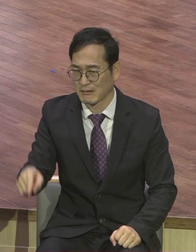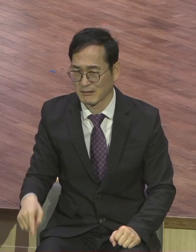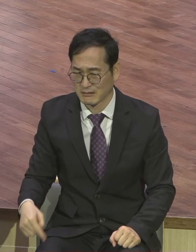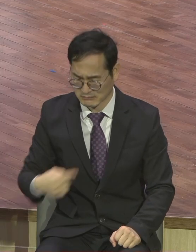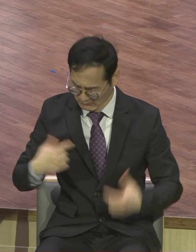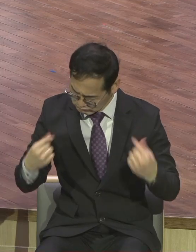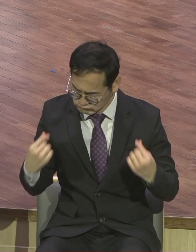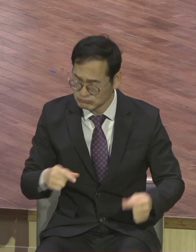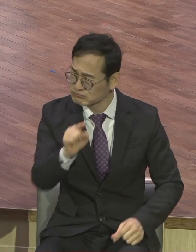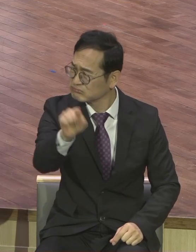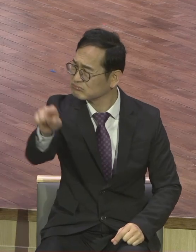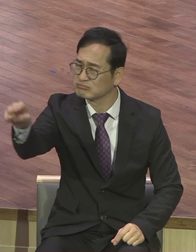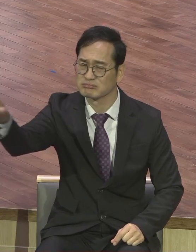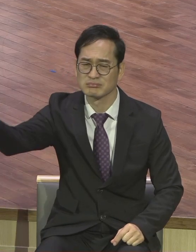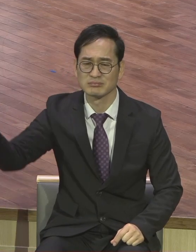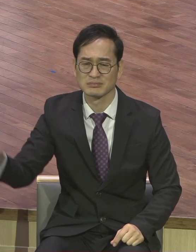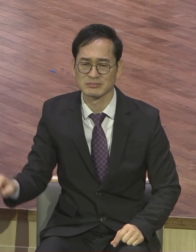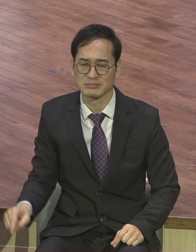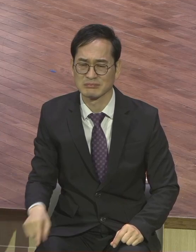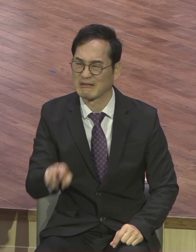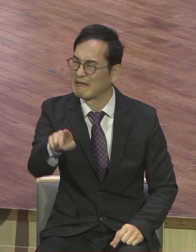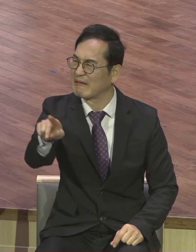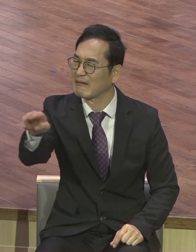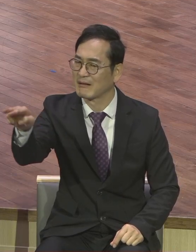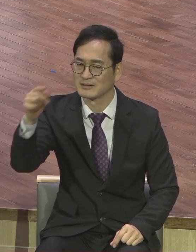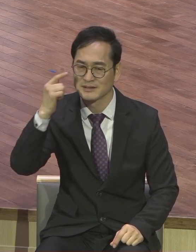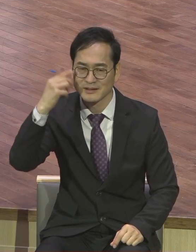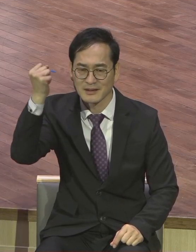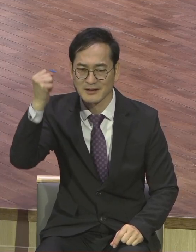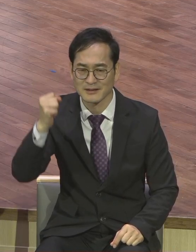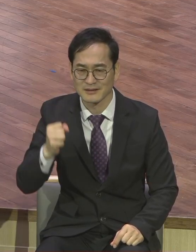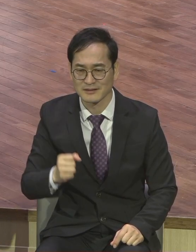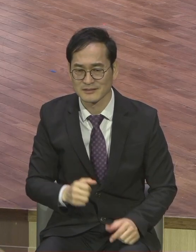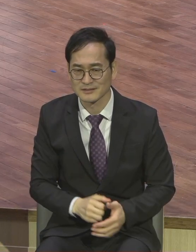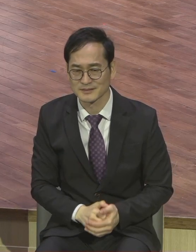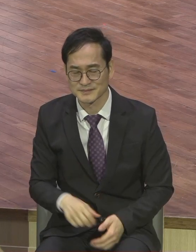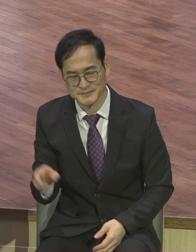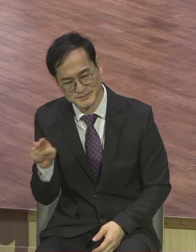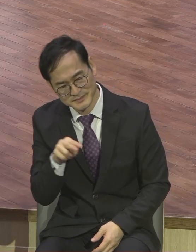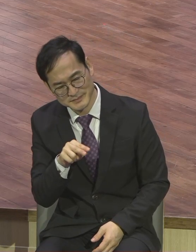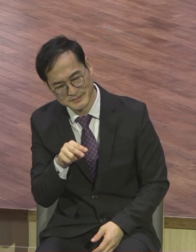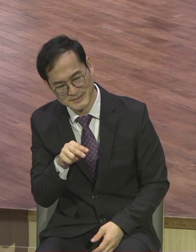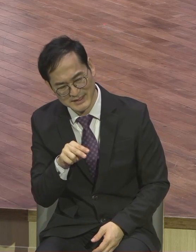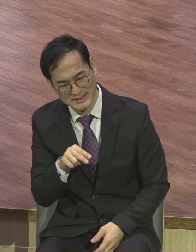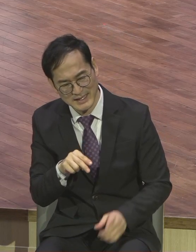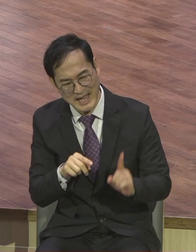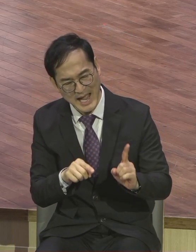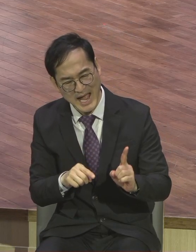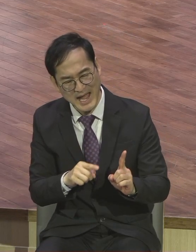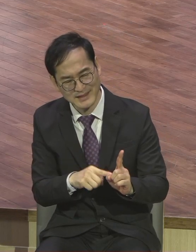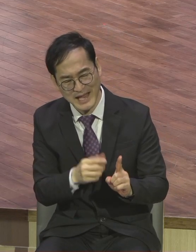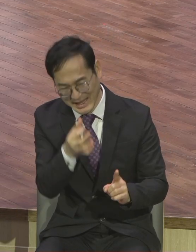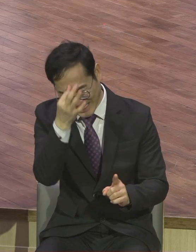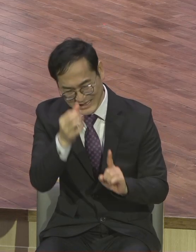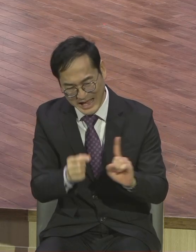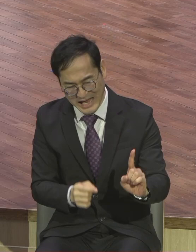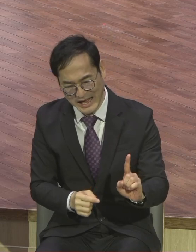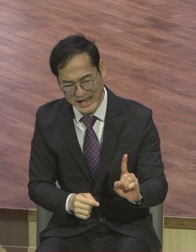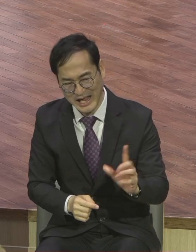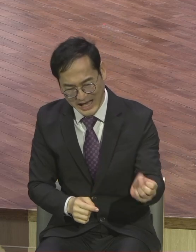잘 여러분 보시면 돼요. 알아요. 분별할 수 있어야 돼요. 아 이 사람은 한 달란트 받은 자구나 한